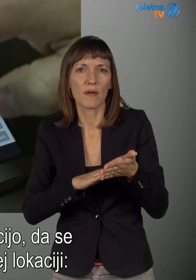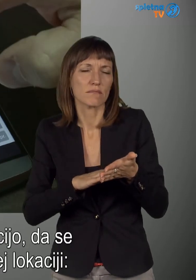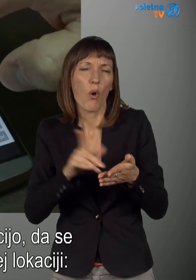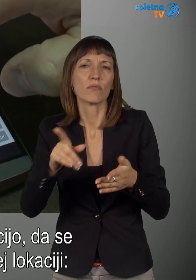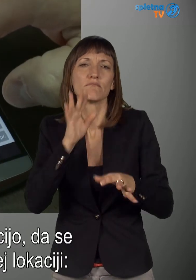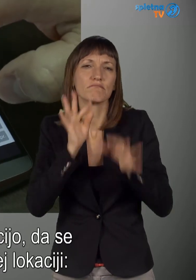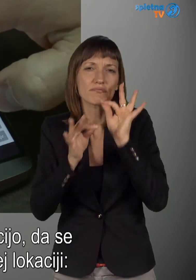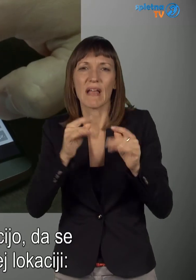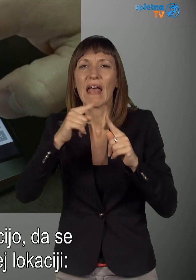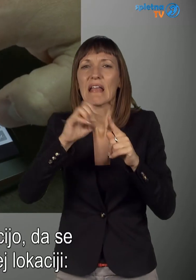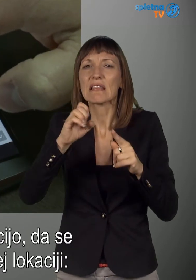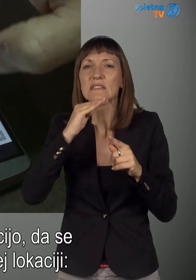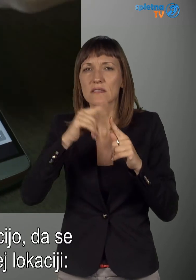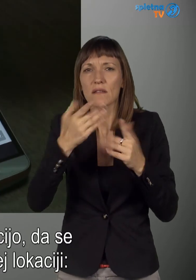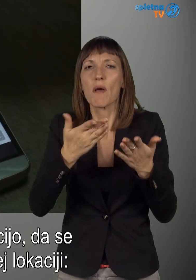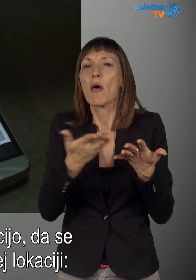rekel test.